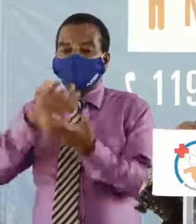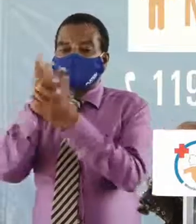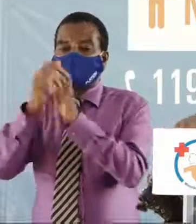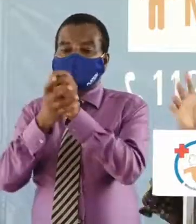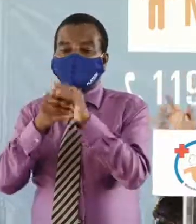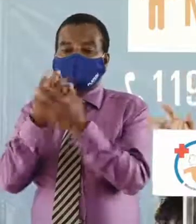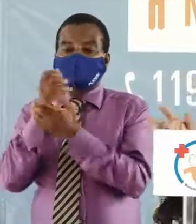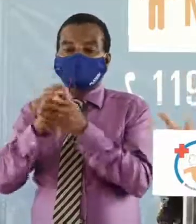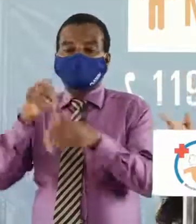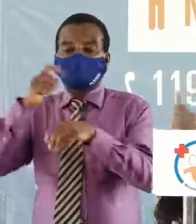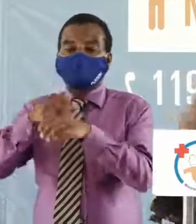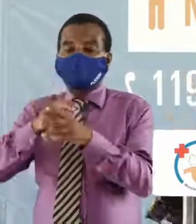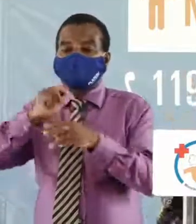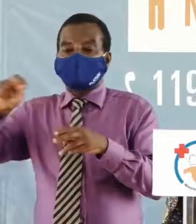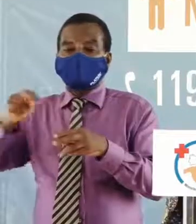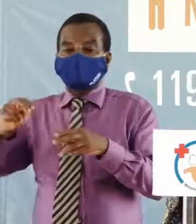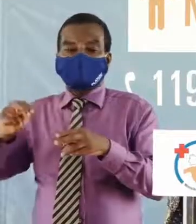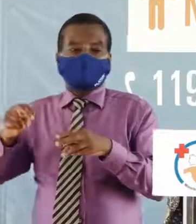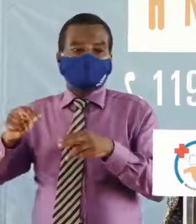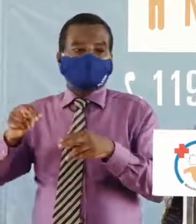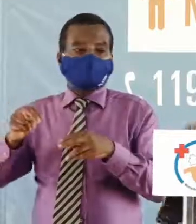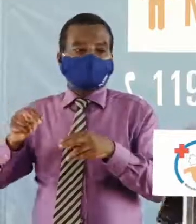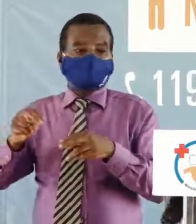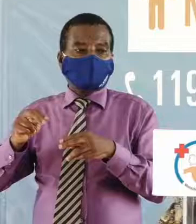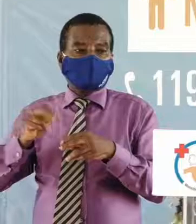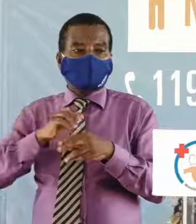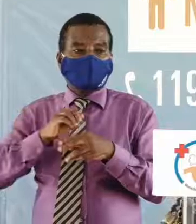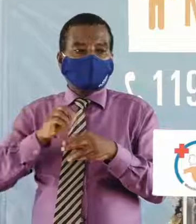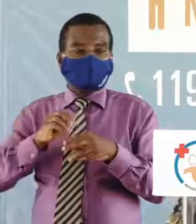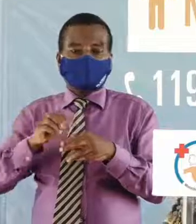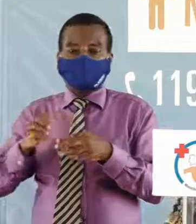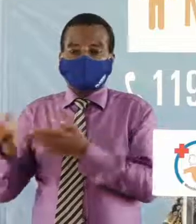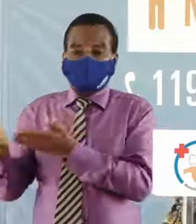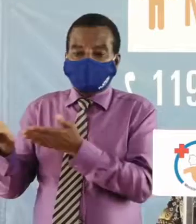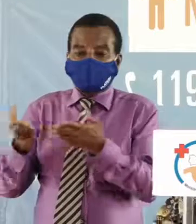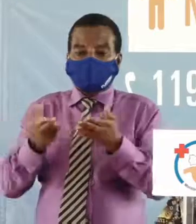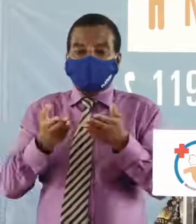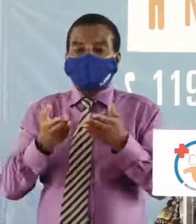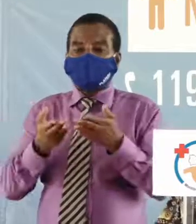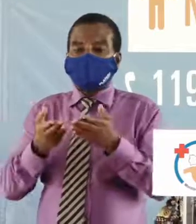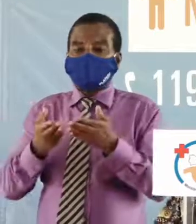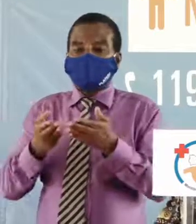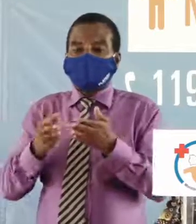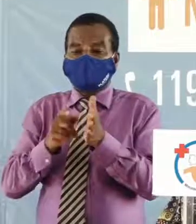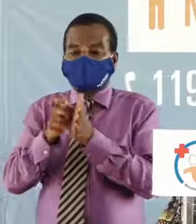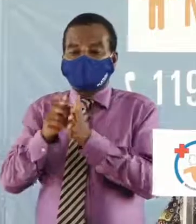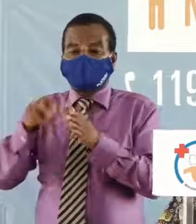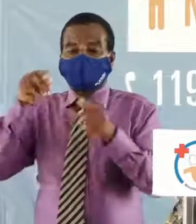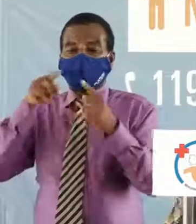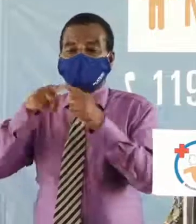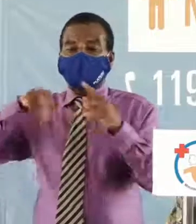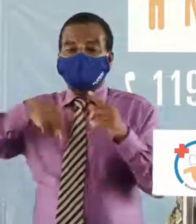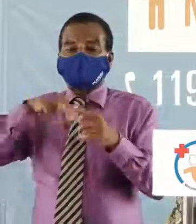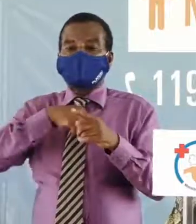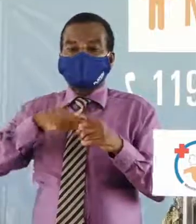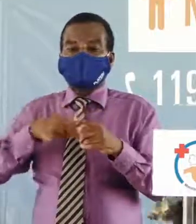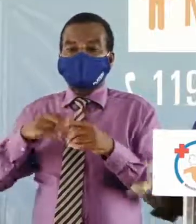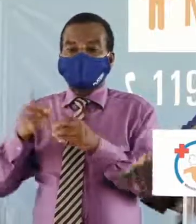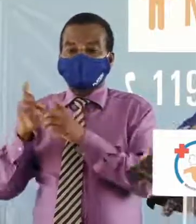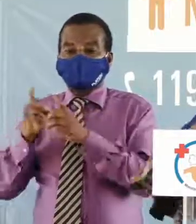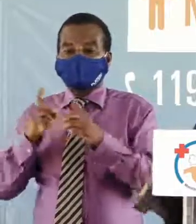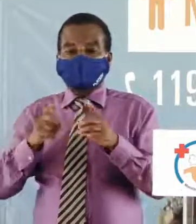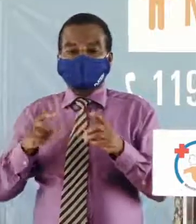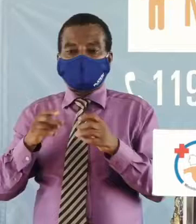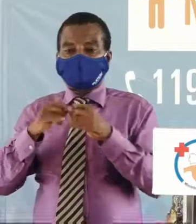épidémie en temps normal ça passe mais nous sommes en épidémie transportant également le virus chez nous d'où la mesure